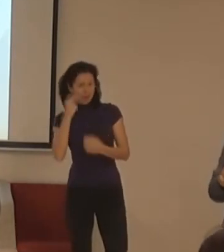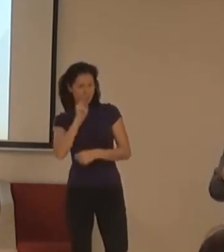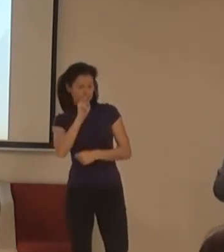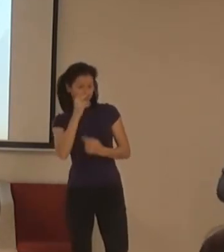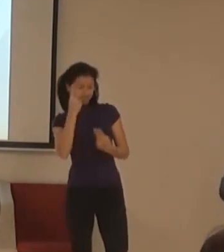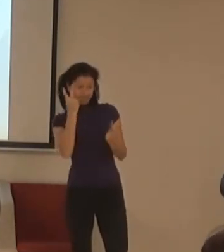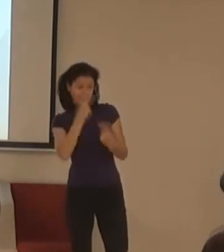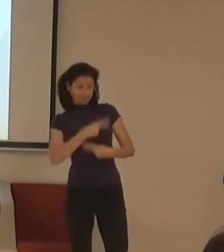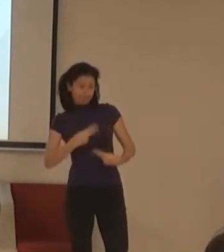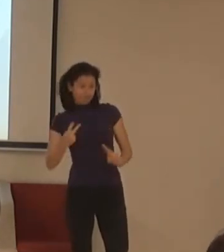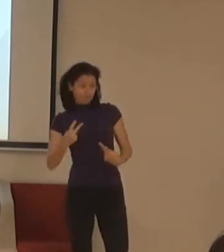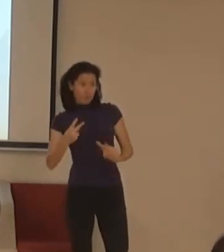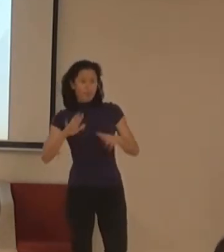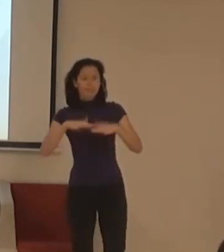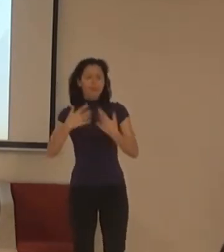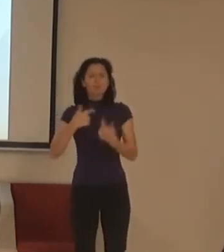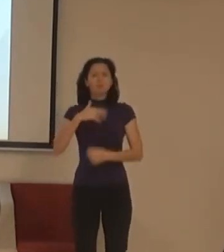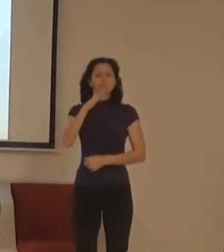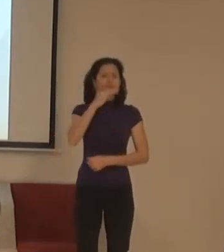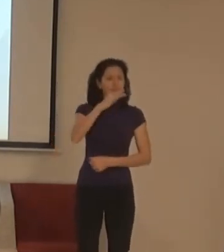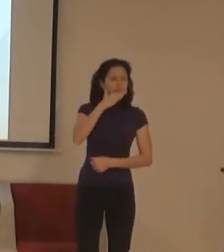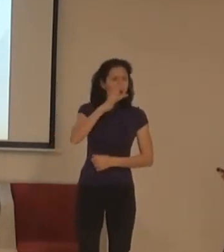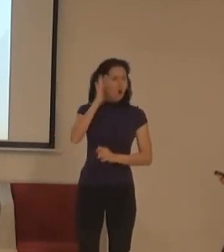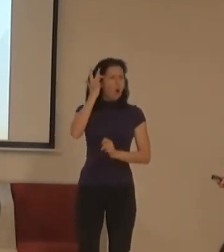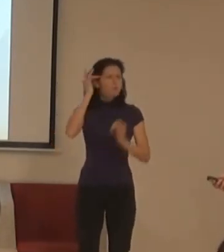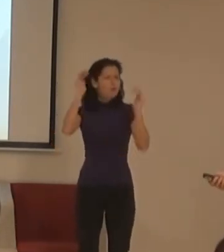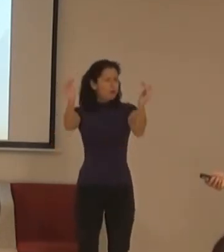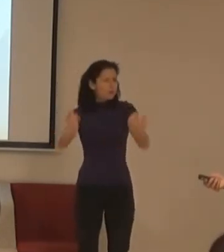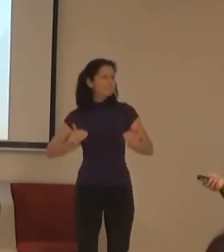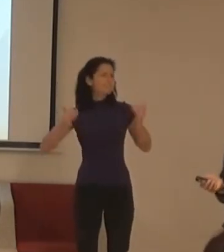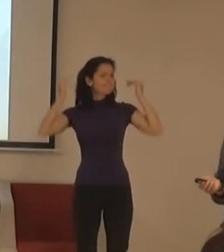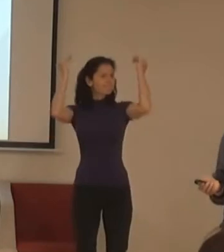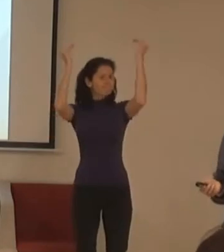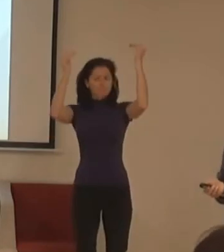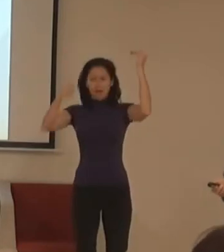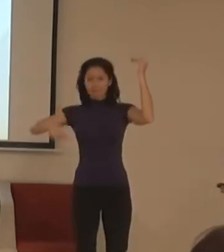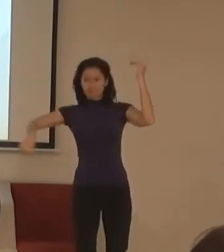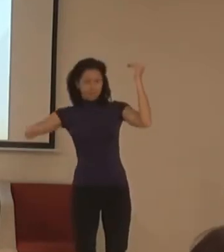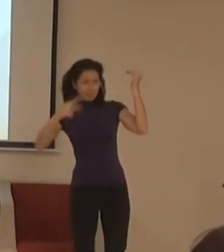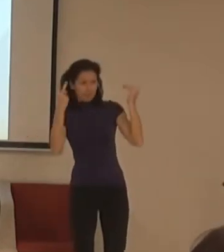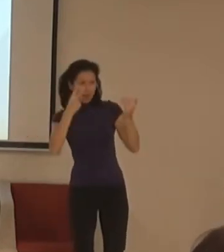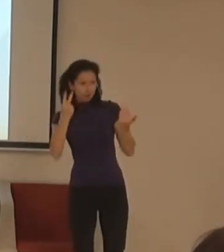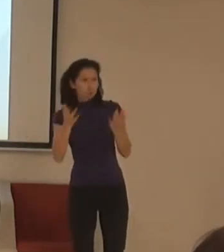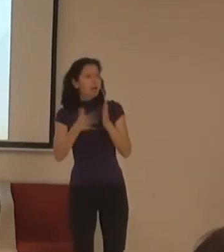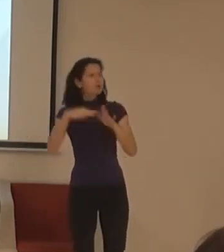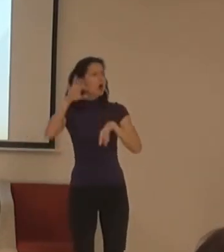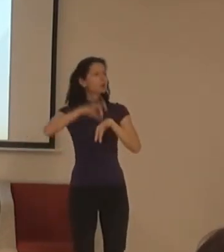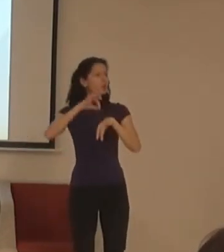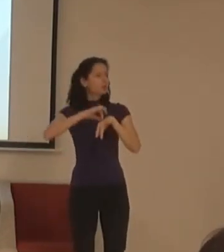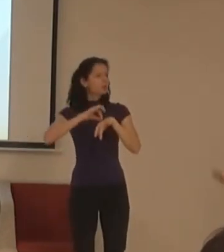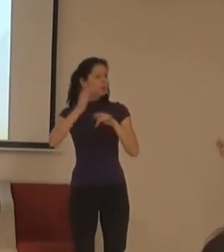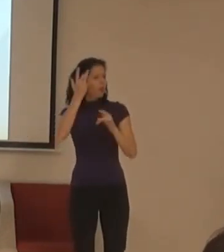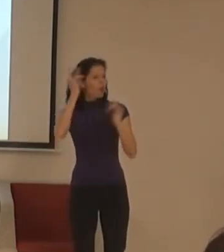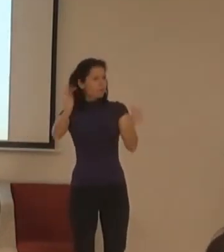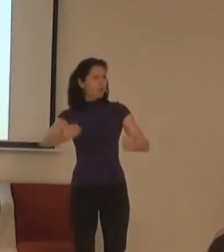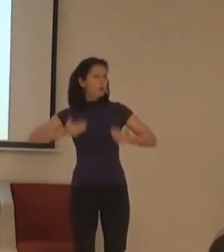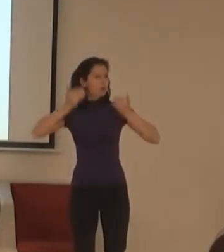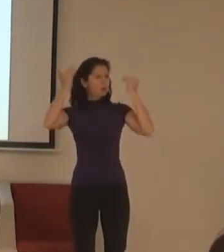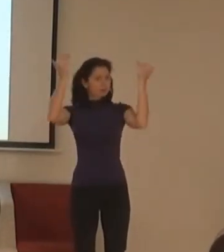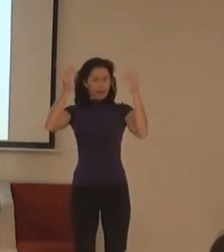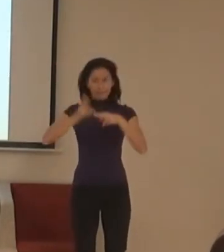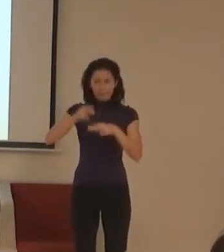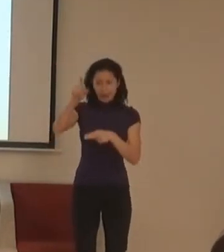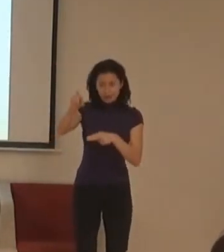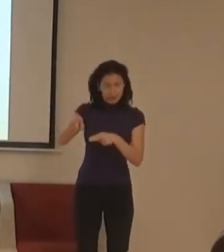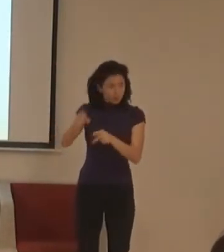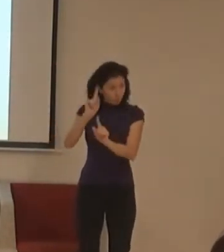ve škole na třídních zkuskách, nebo u doktora. Fousy, žvejkačka, absence titulků, tohle všechno. A